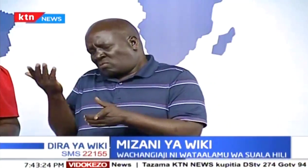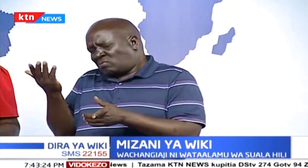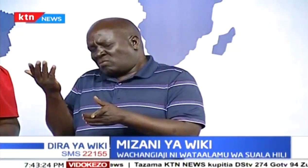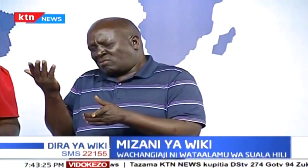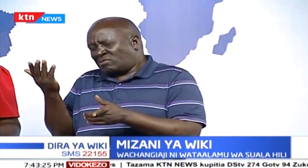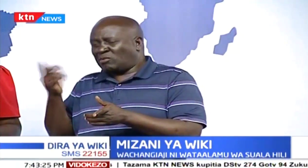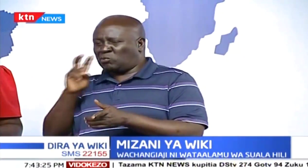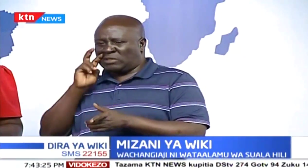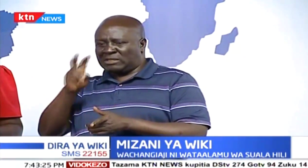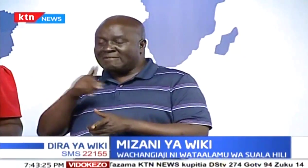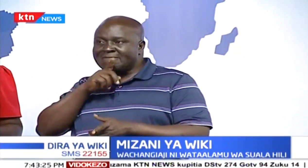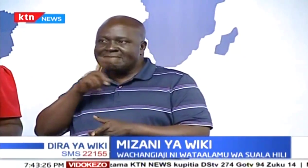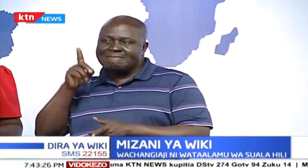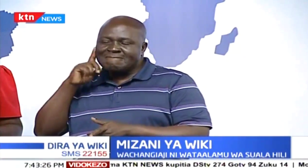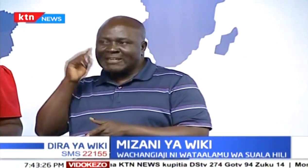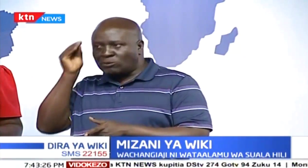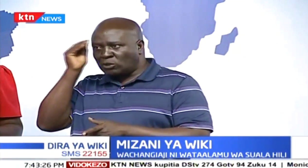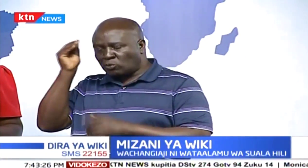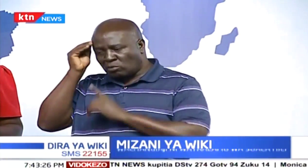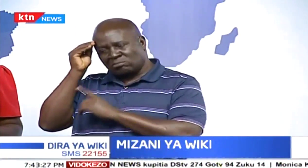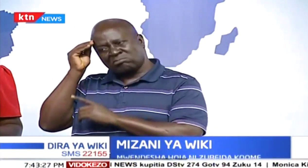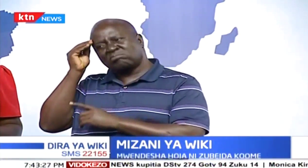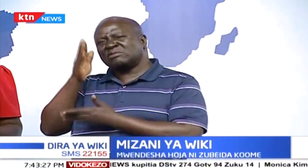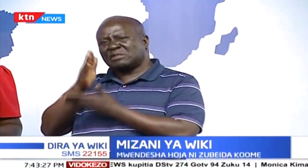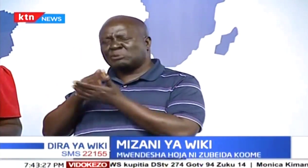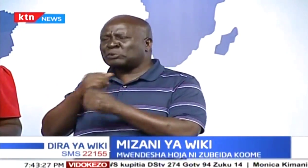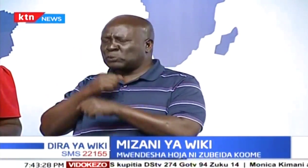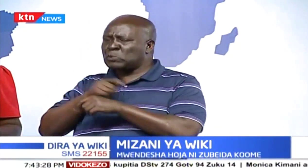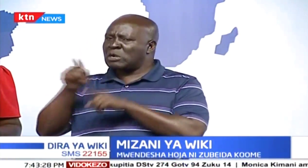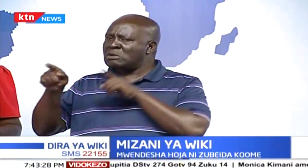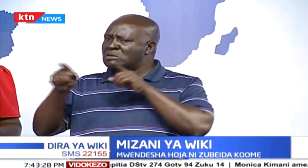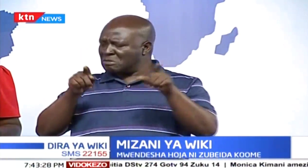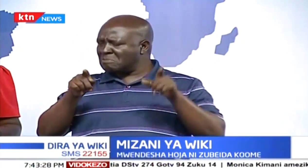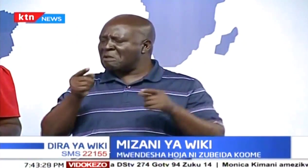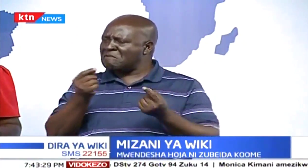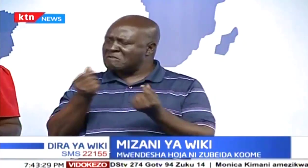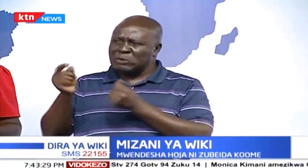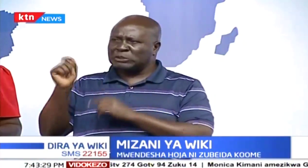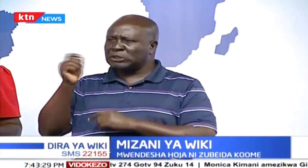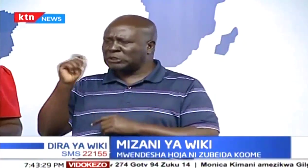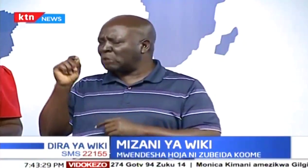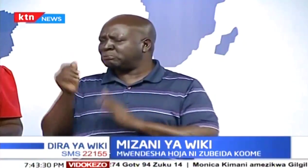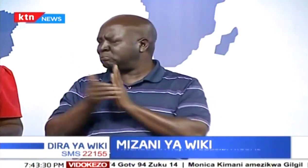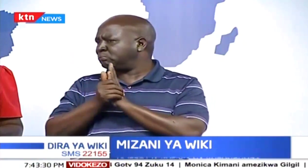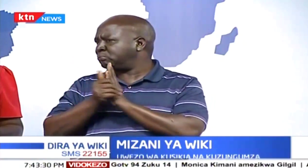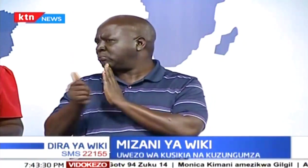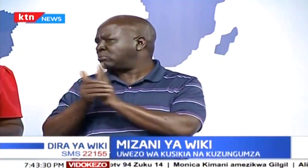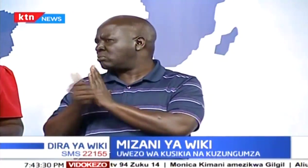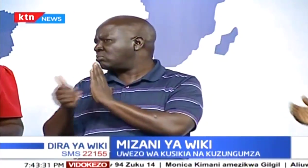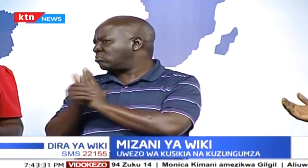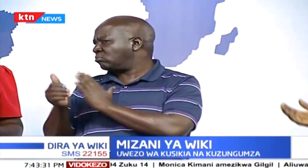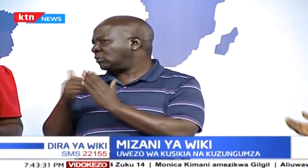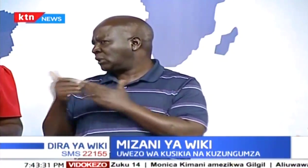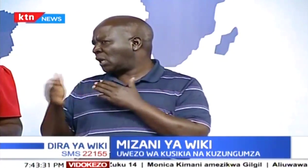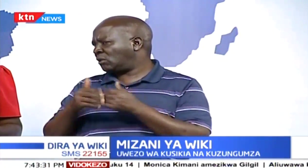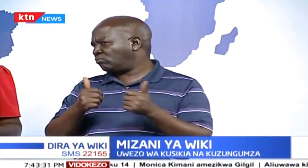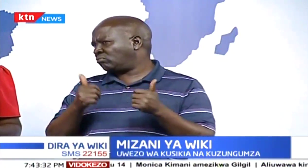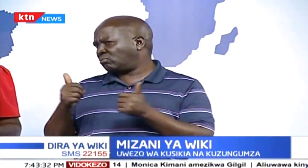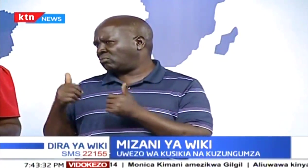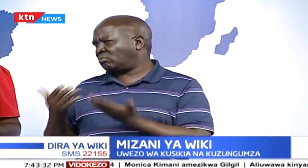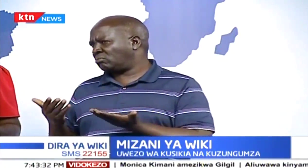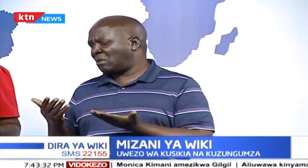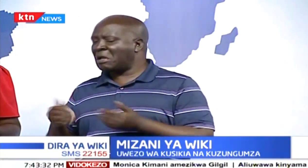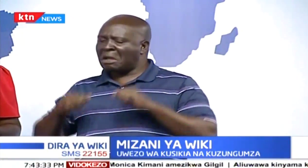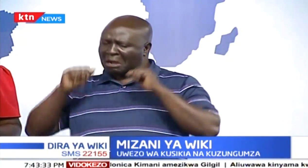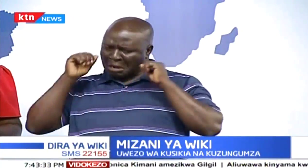Na kwa muda mrefu, tumekua tukipigania iyo wa masishoe uwe. Kwa hivyo, walimu kwa